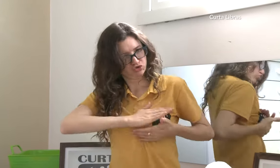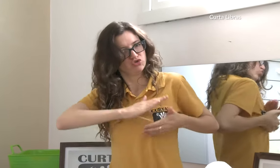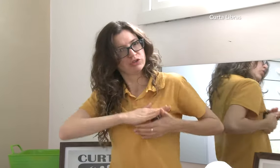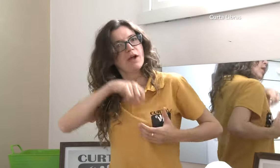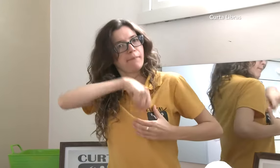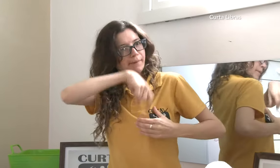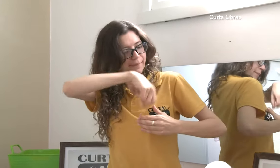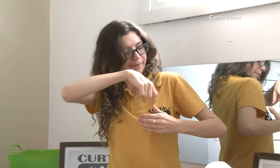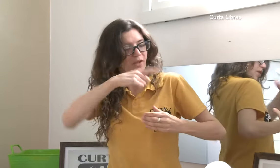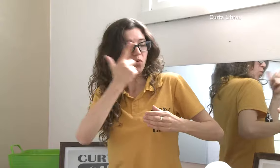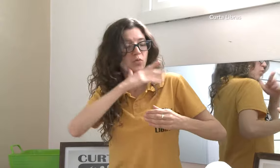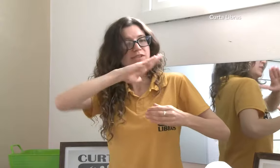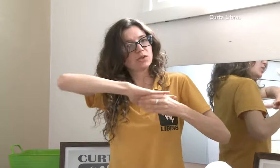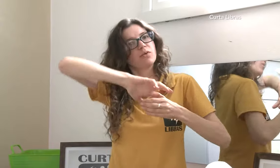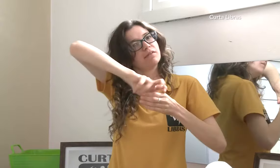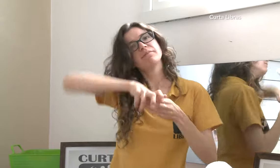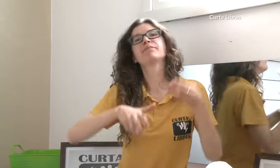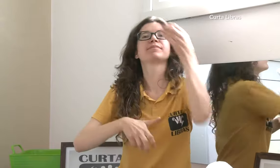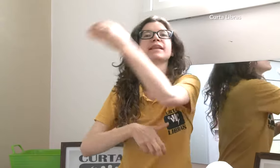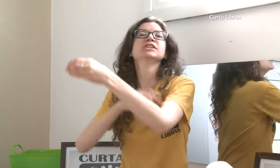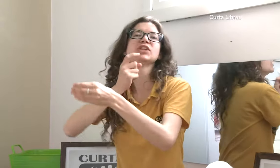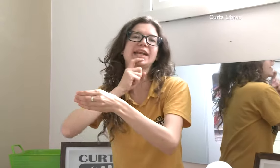Você pode coletar o leite do peito dessa maneira,